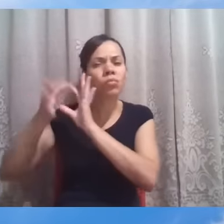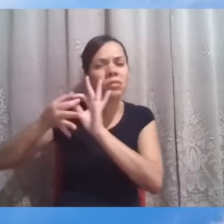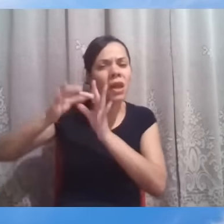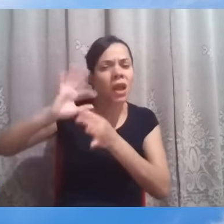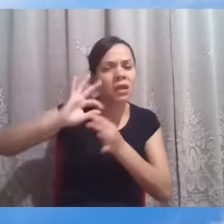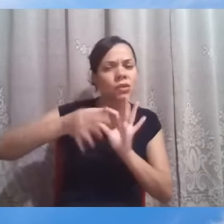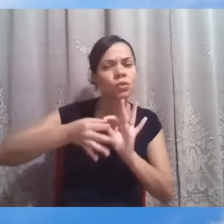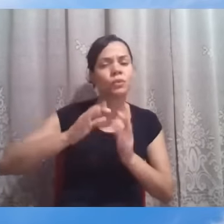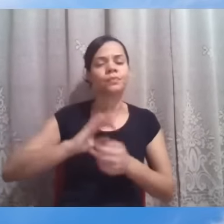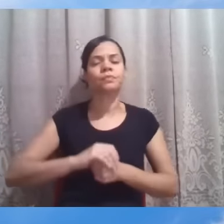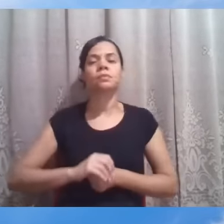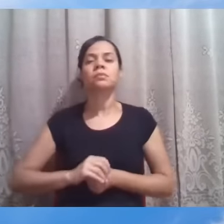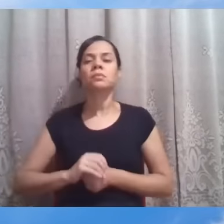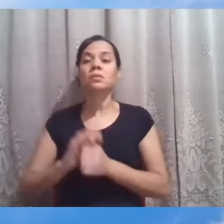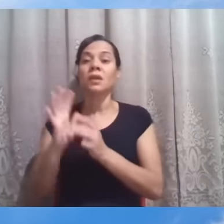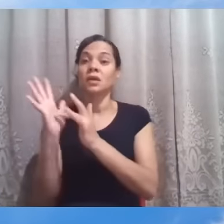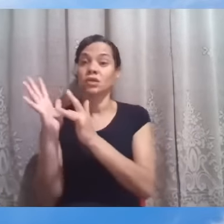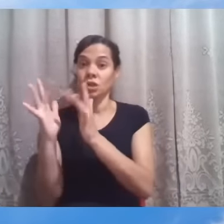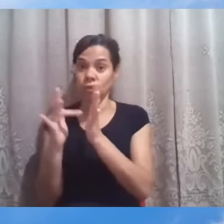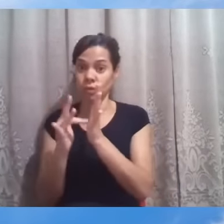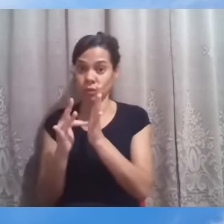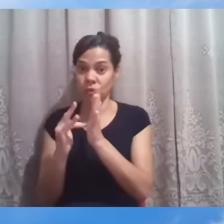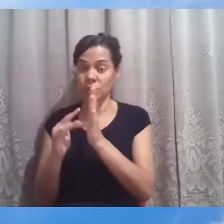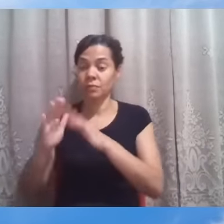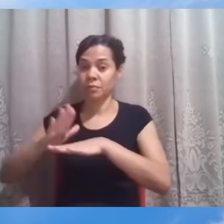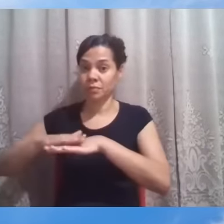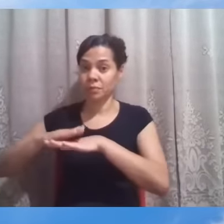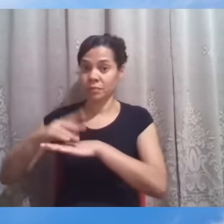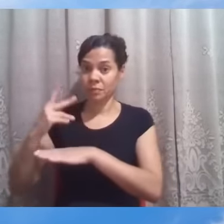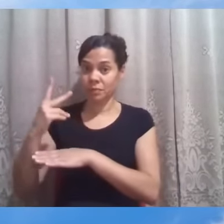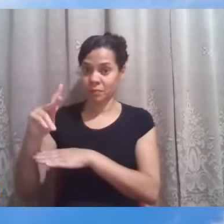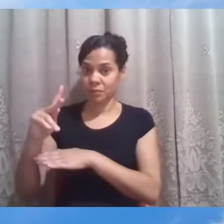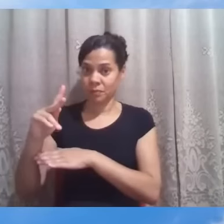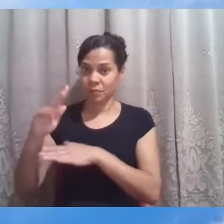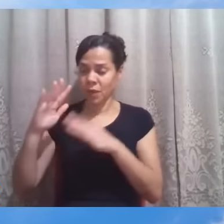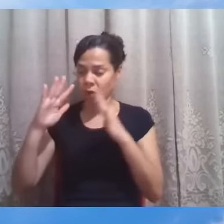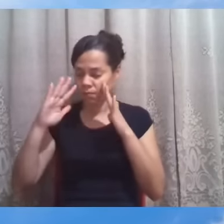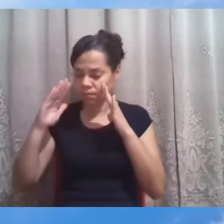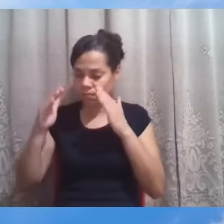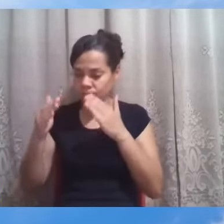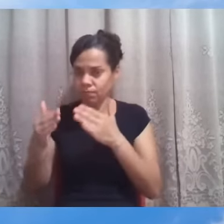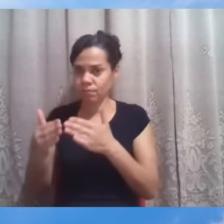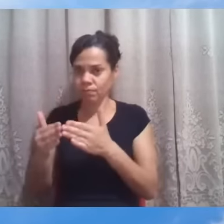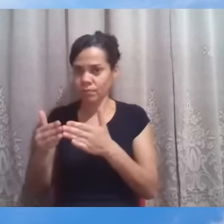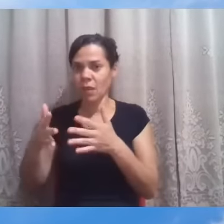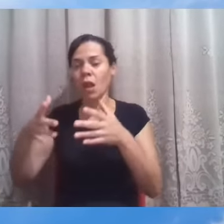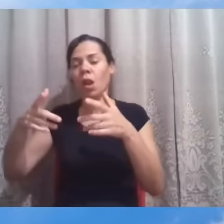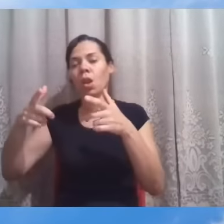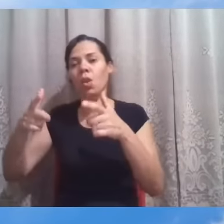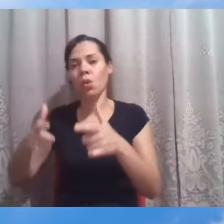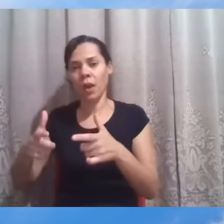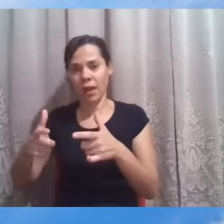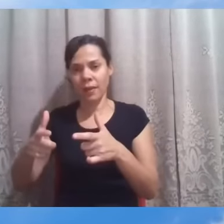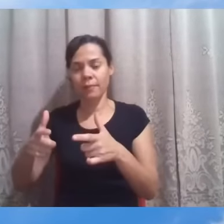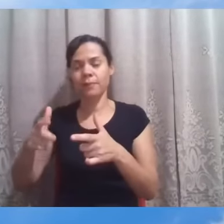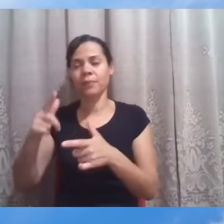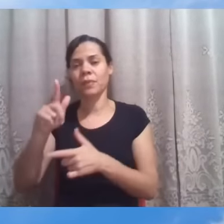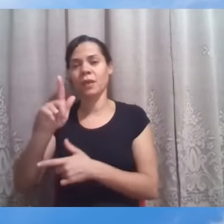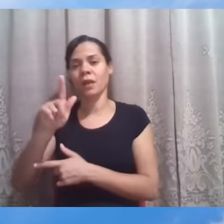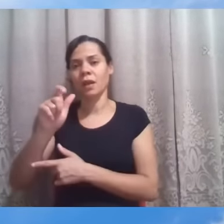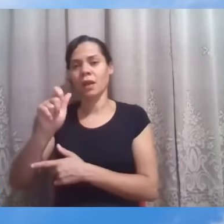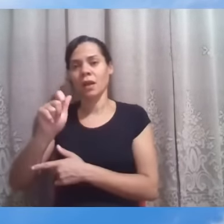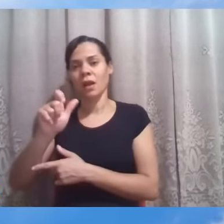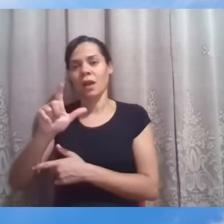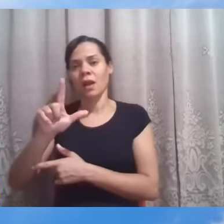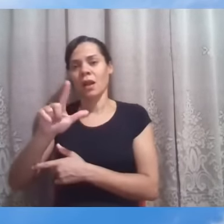Jesus, na sua atuação, concentrou-se sobretudo na região da Galileia, que fazia parte ali de